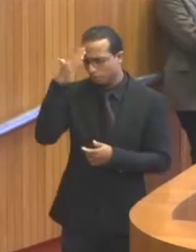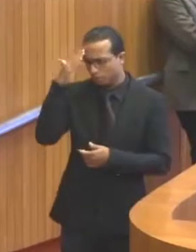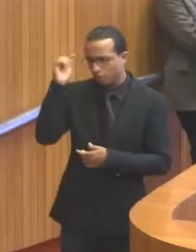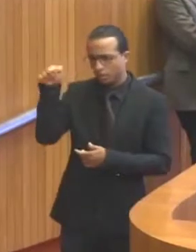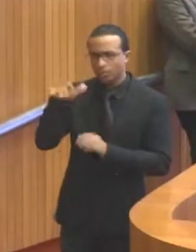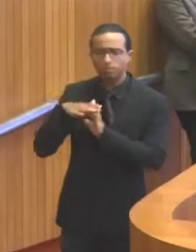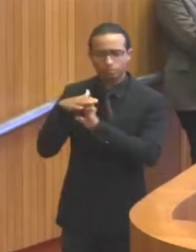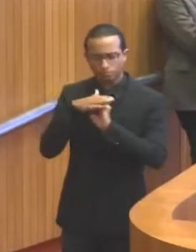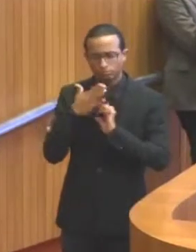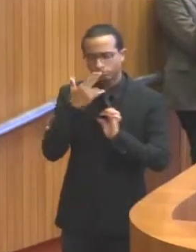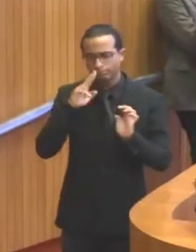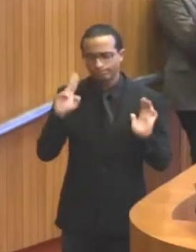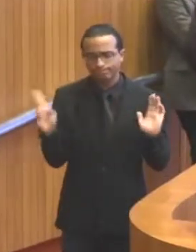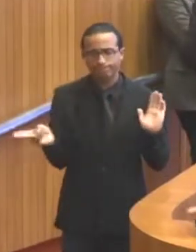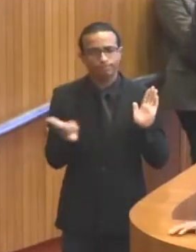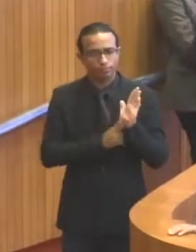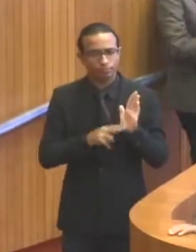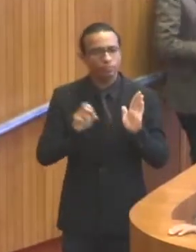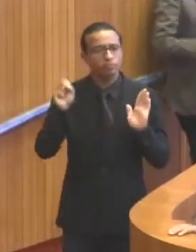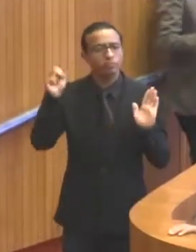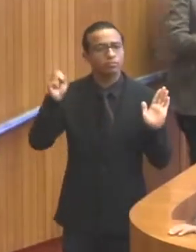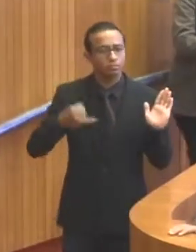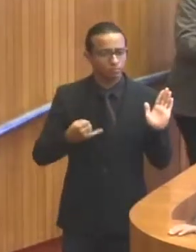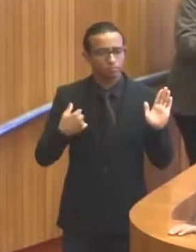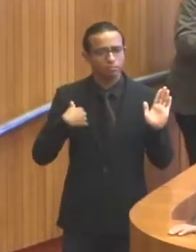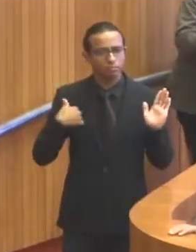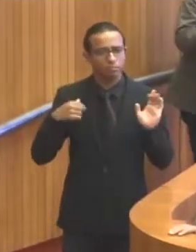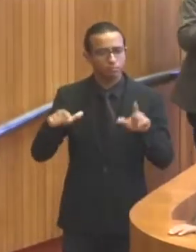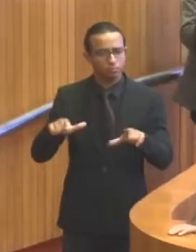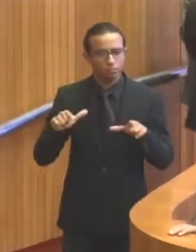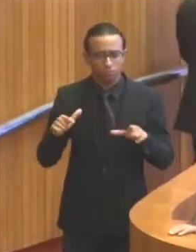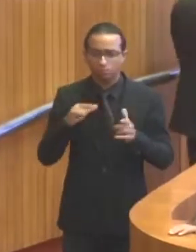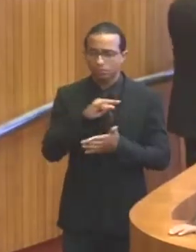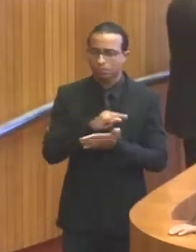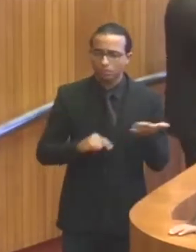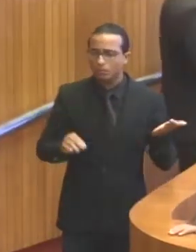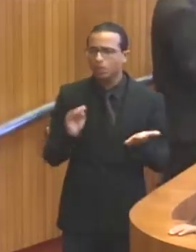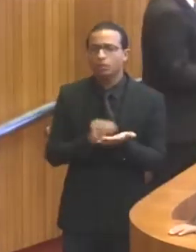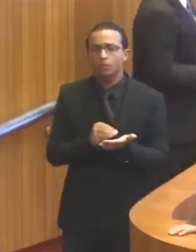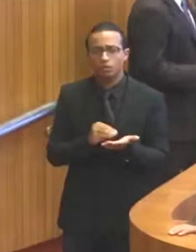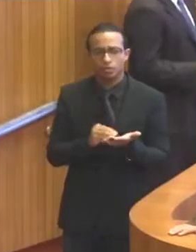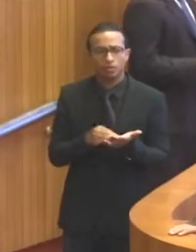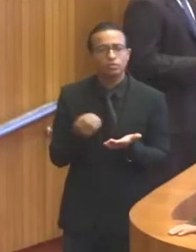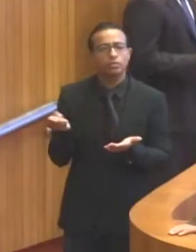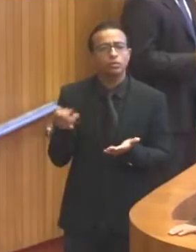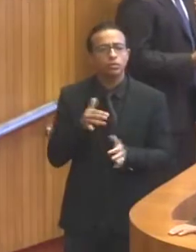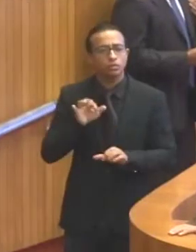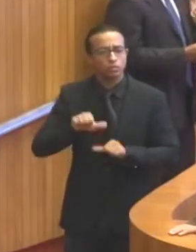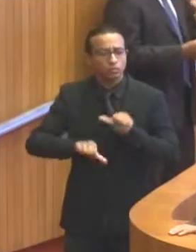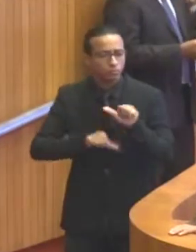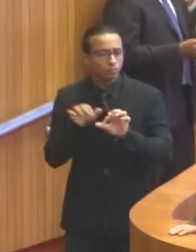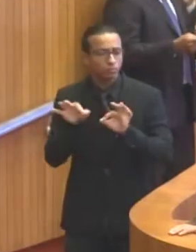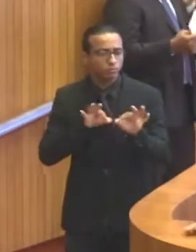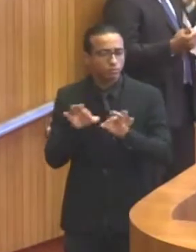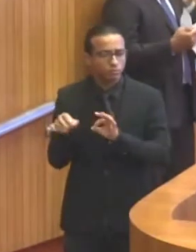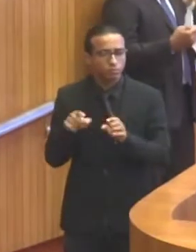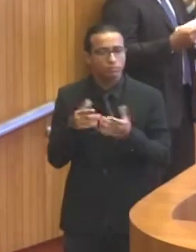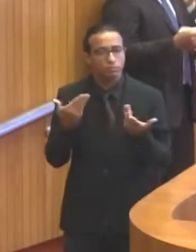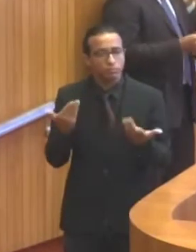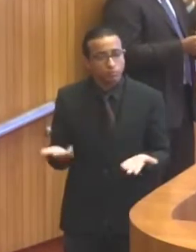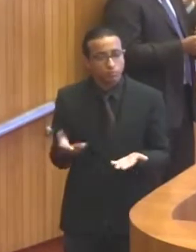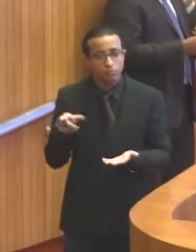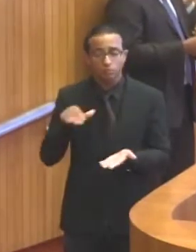reconheceu e confessou que está com alvará sem renovação. Dessa forma, a